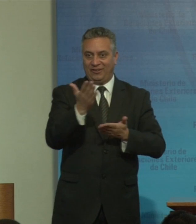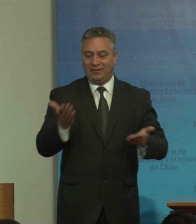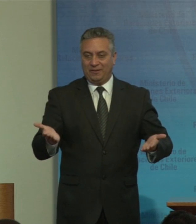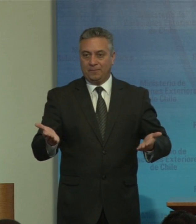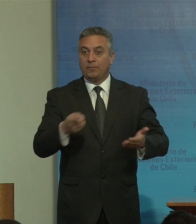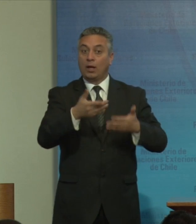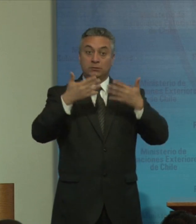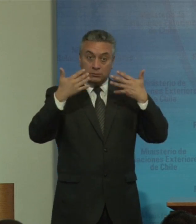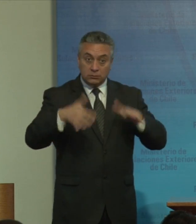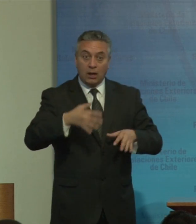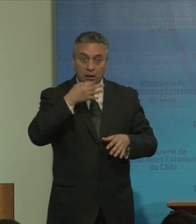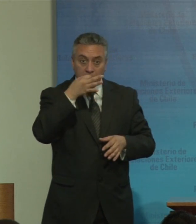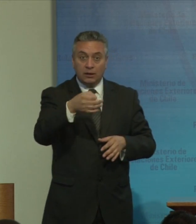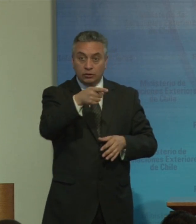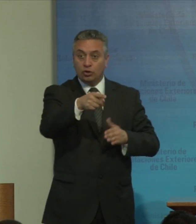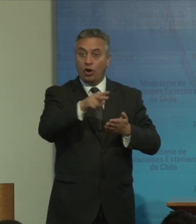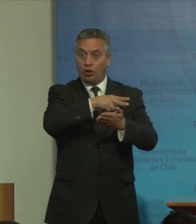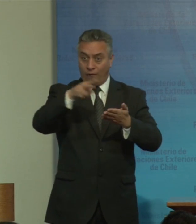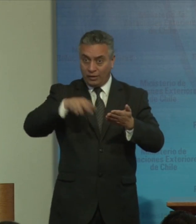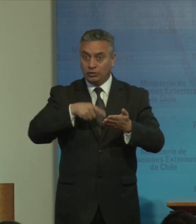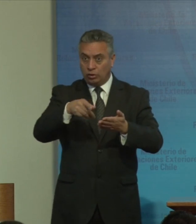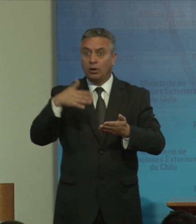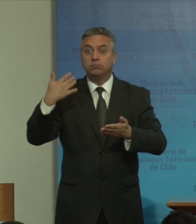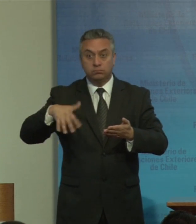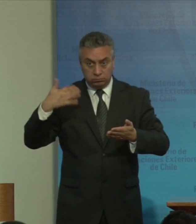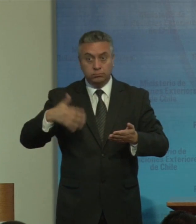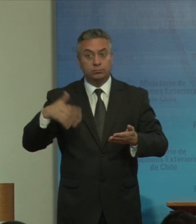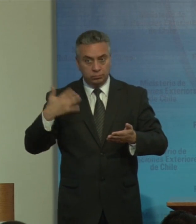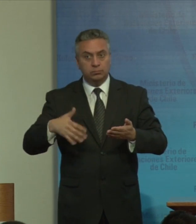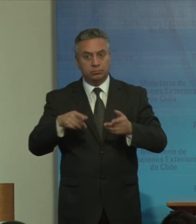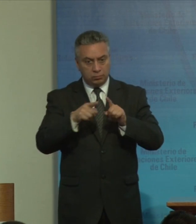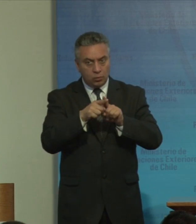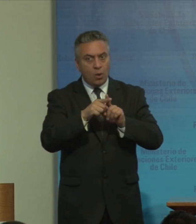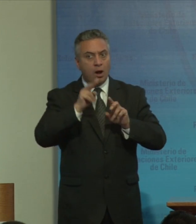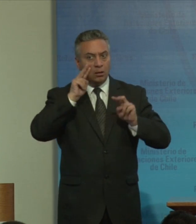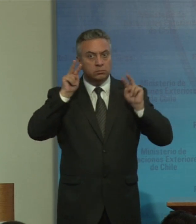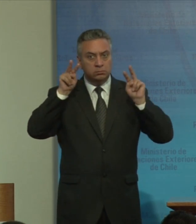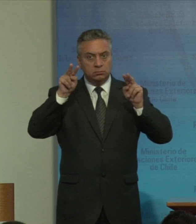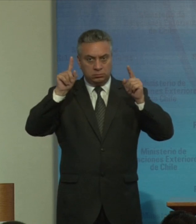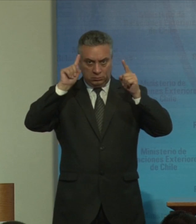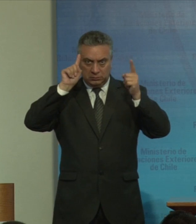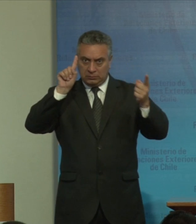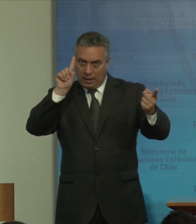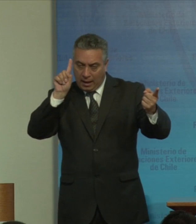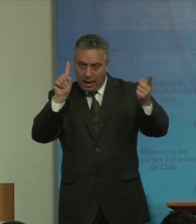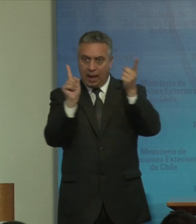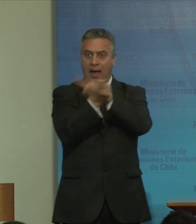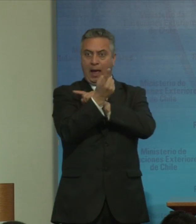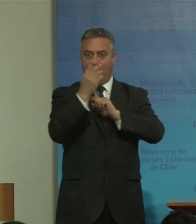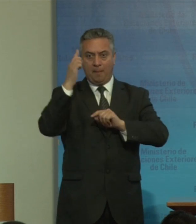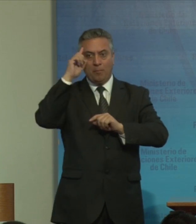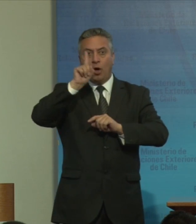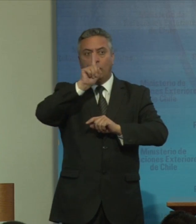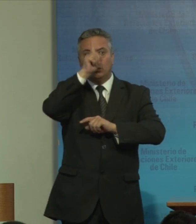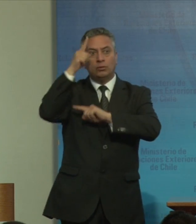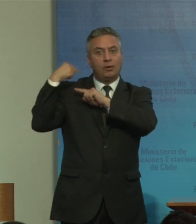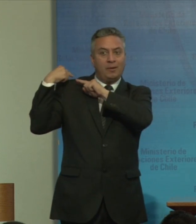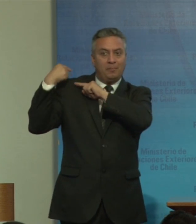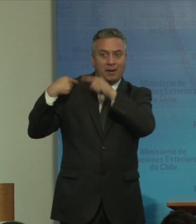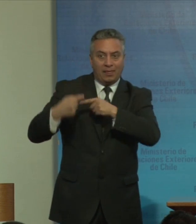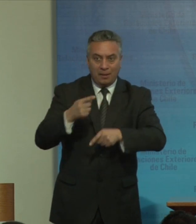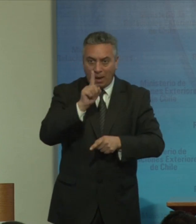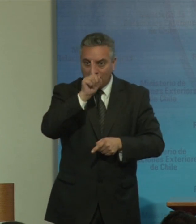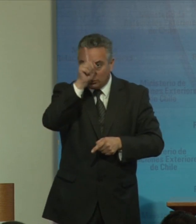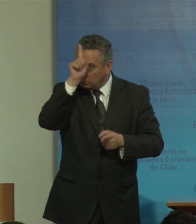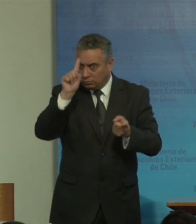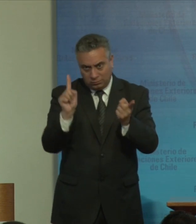la convención representa de manera importante un cambio de paradigma sobre cómo percibimos las personas con discapacidad y así